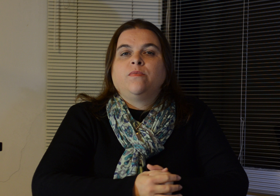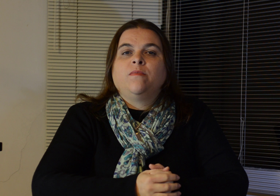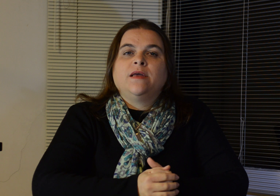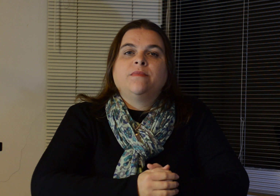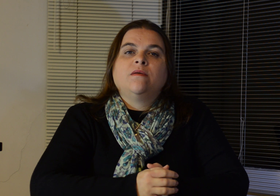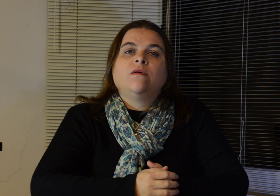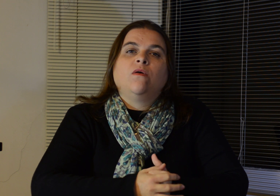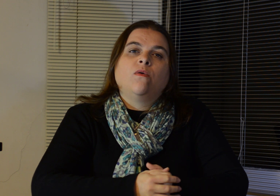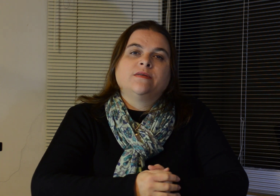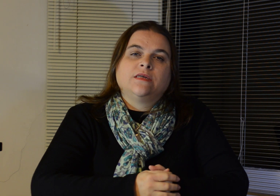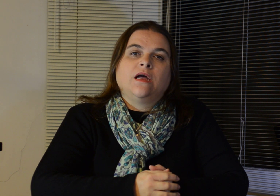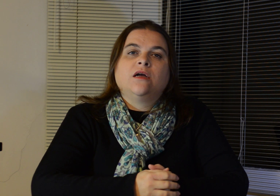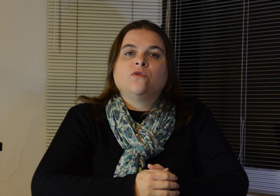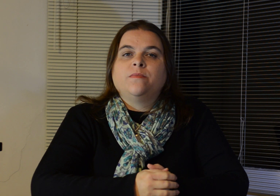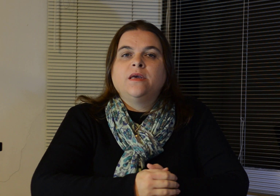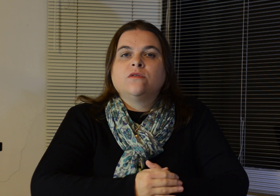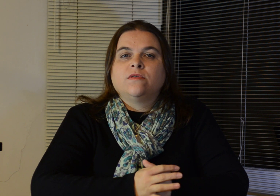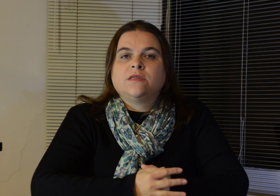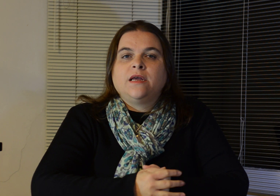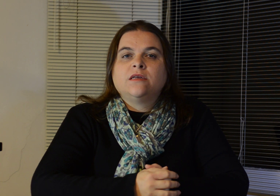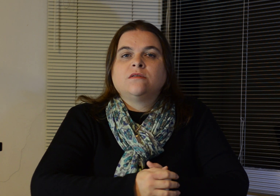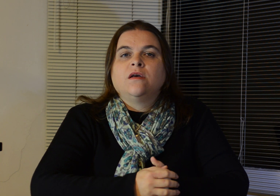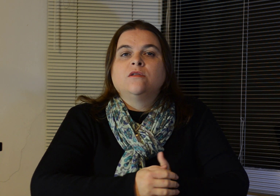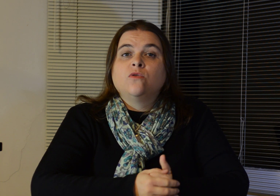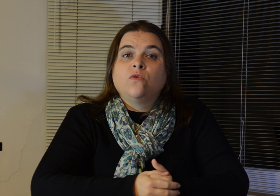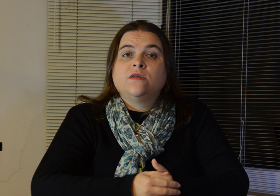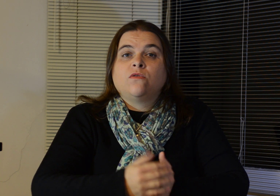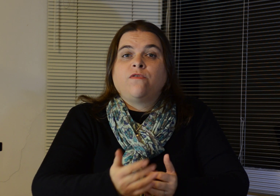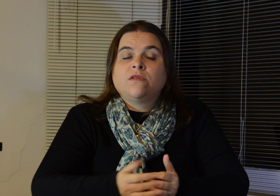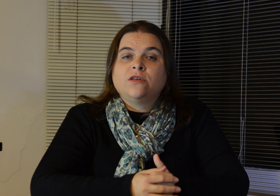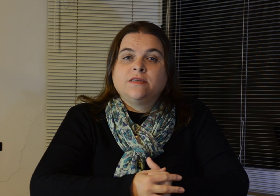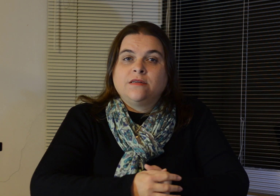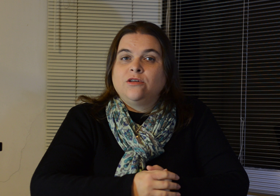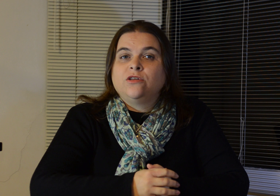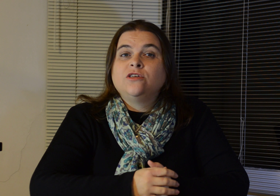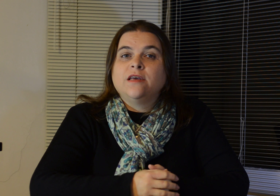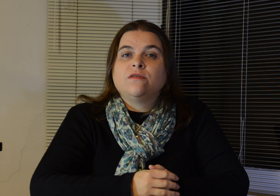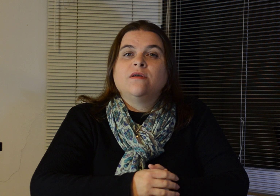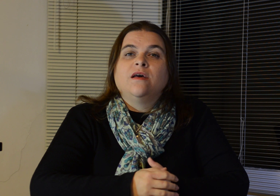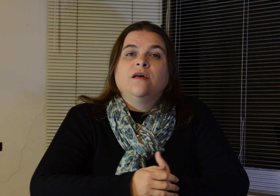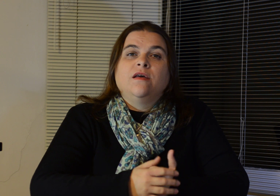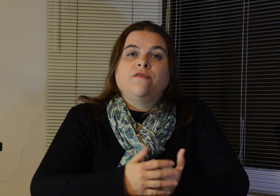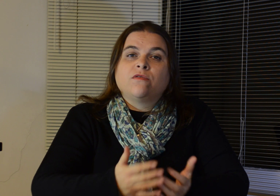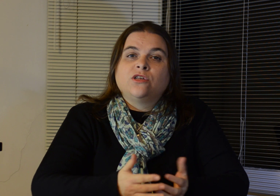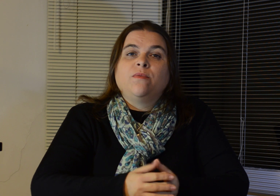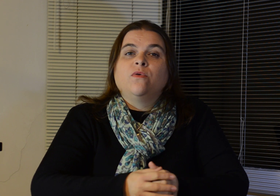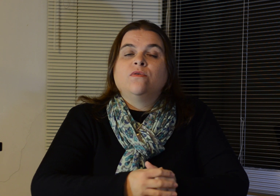problema, ou ansiedade, ou medo, ou estresse, dores, ou falta de dinheiro, falta de amor.